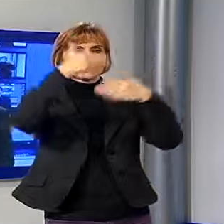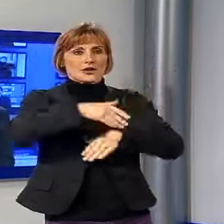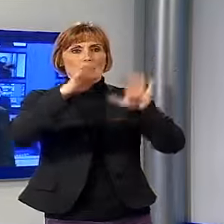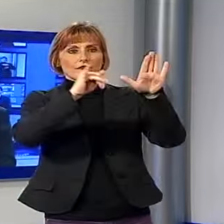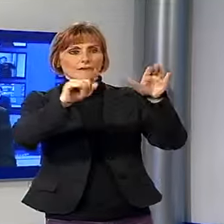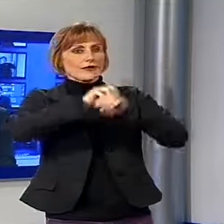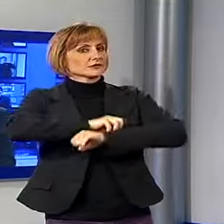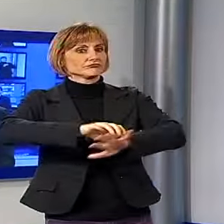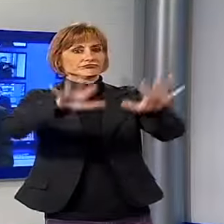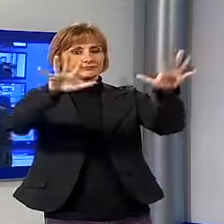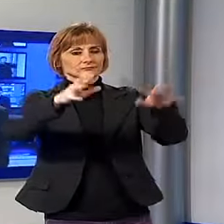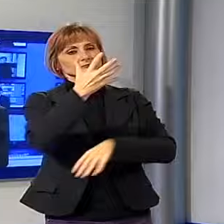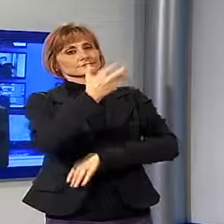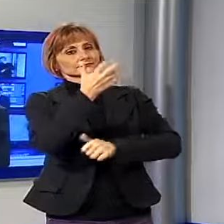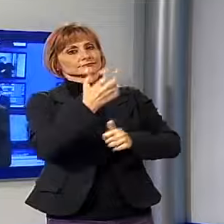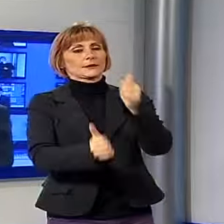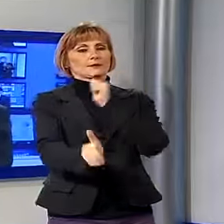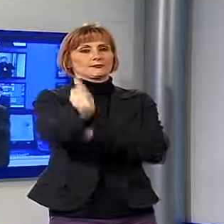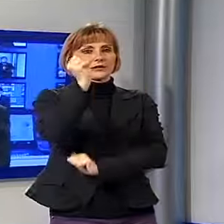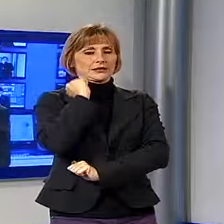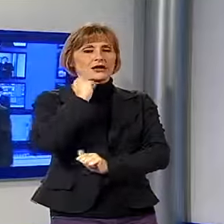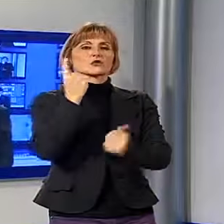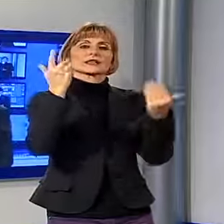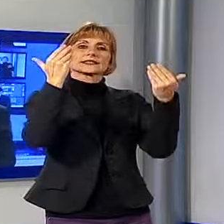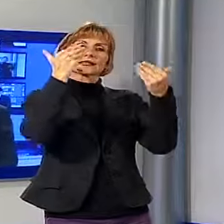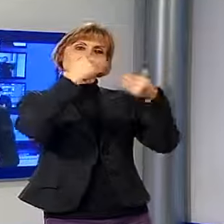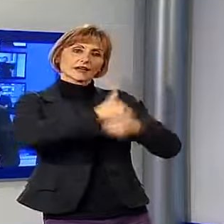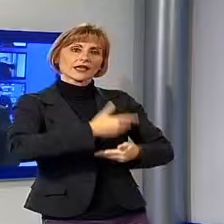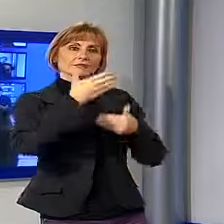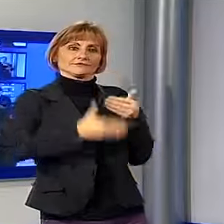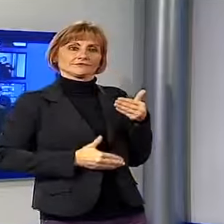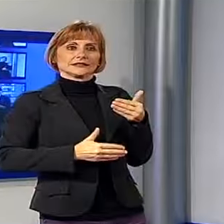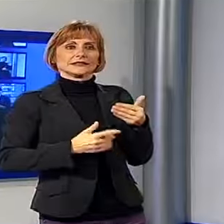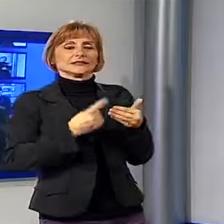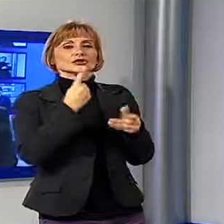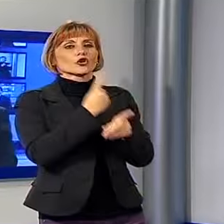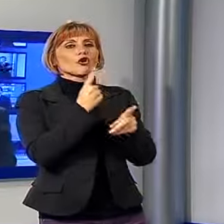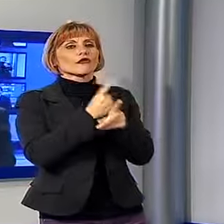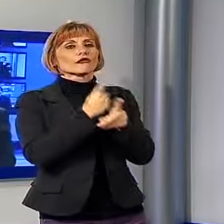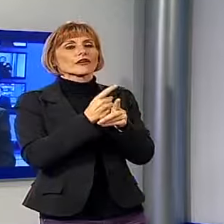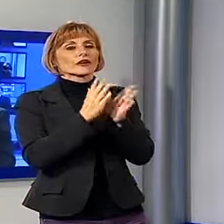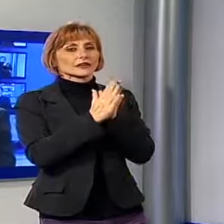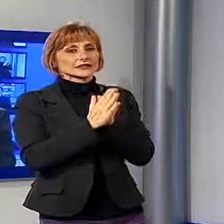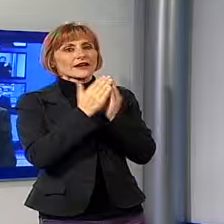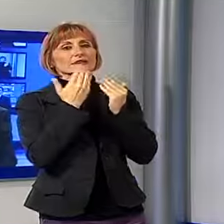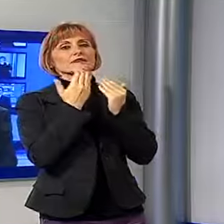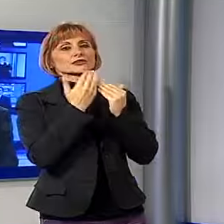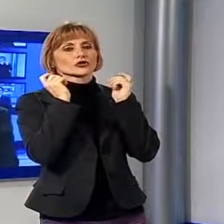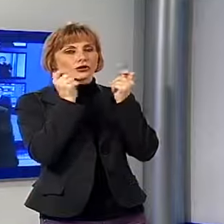che avete dovuto, come dire, limitare, no? Perché se no avrebbero invaso tutta la Chiesa di San Francesco, ve la facciamo vedere noi